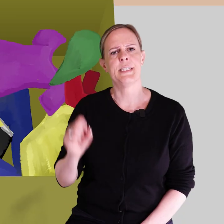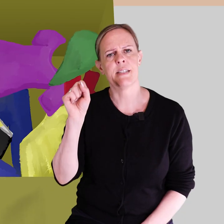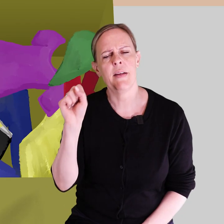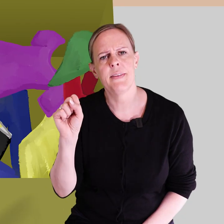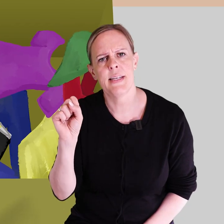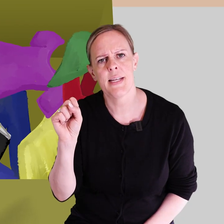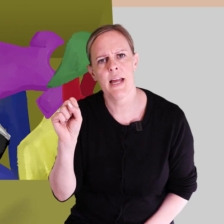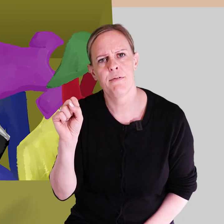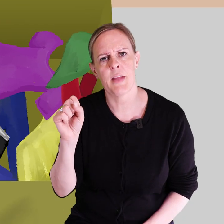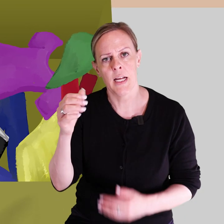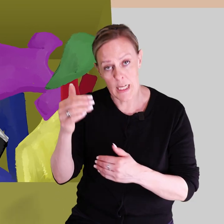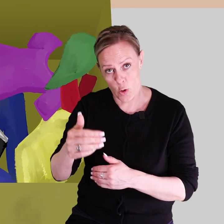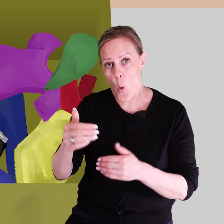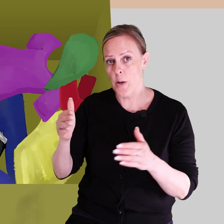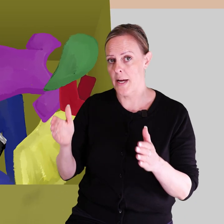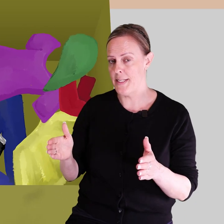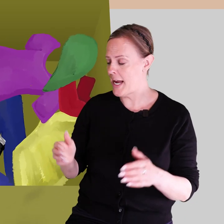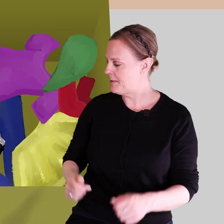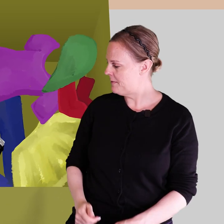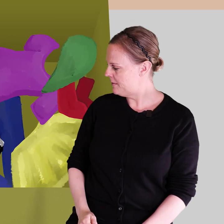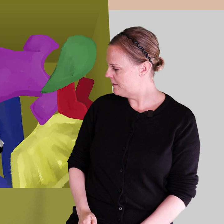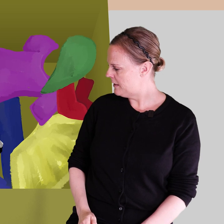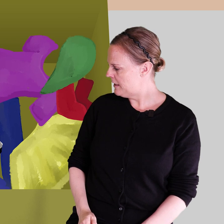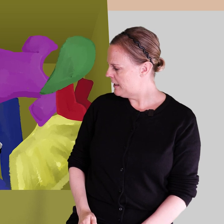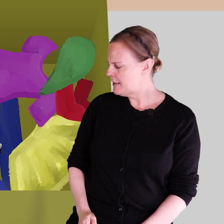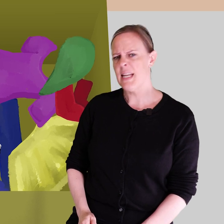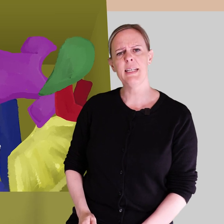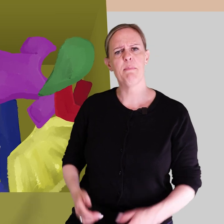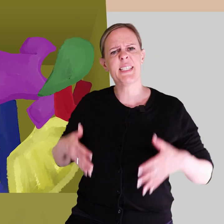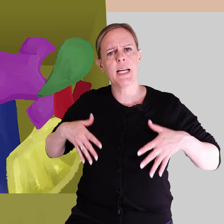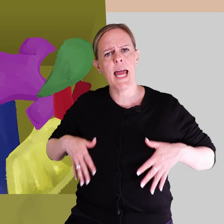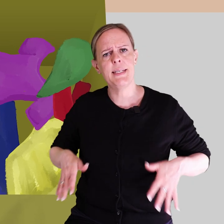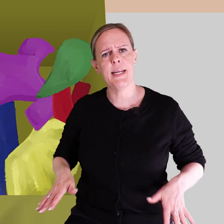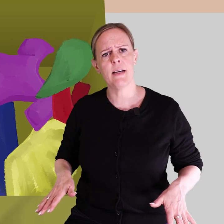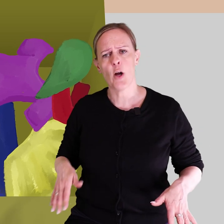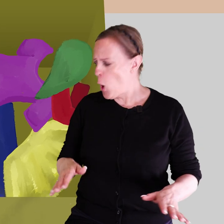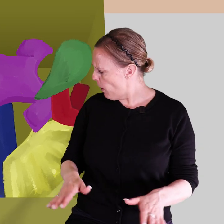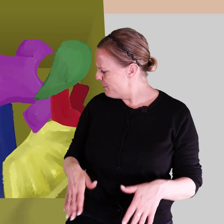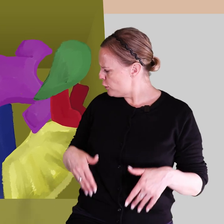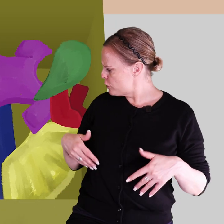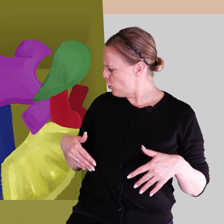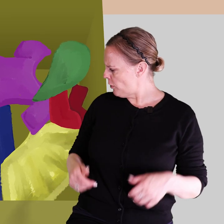Svante ser efter i lådan igen. Där ligger mest klänningar och byxor.